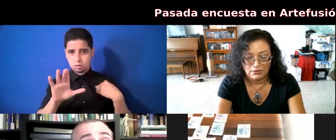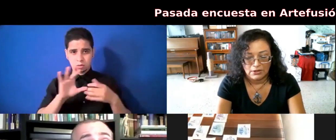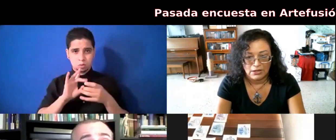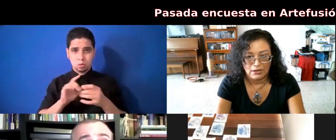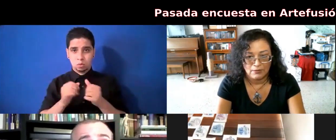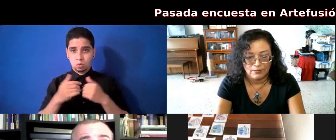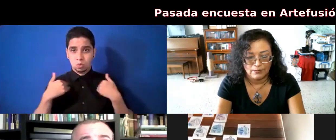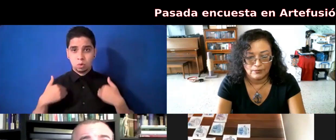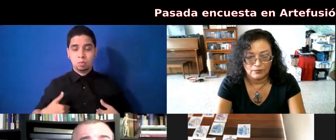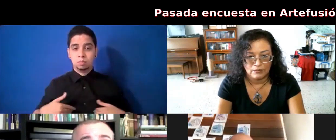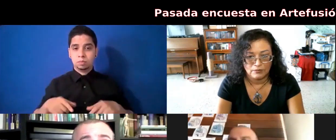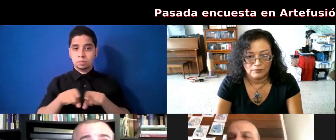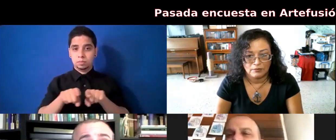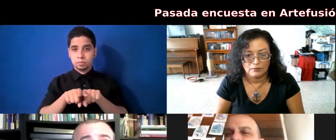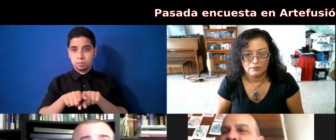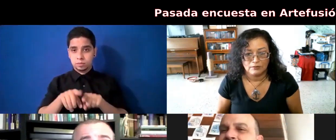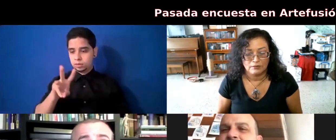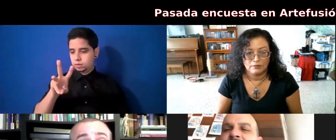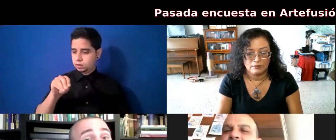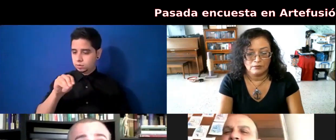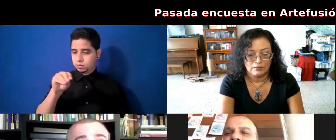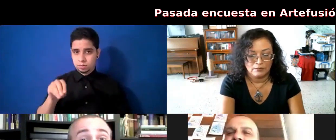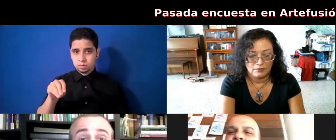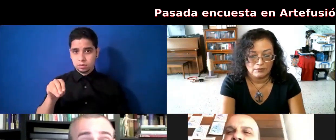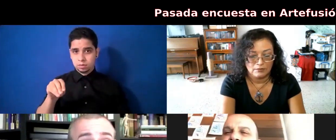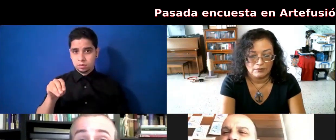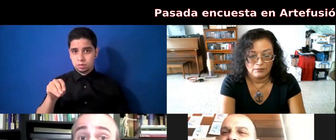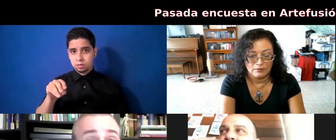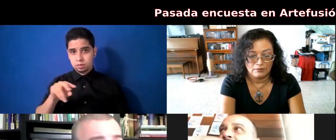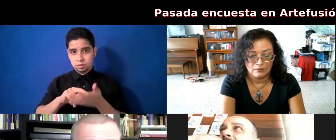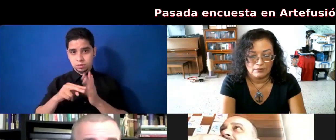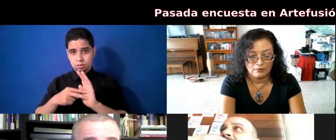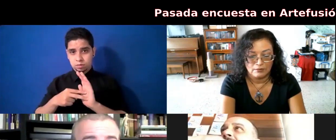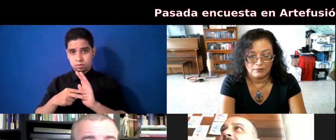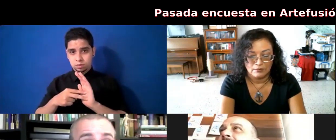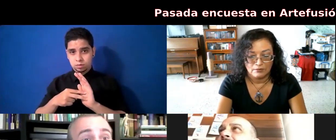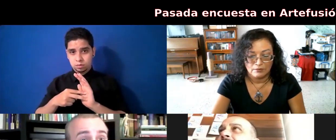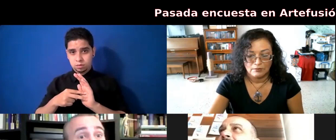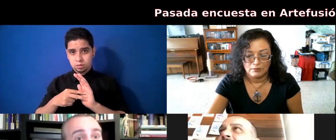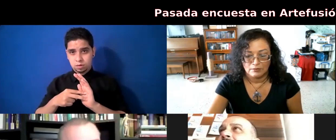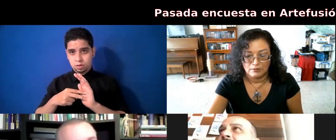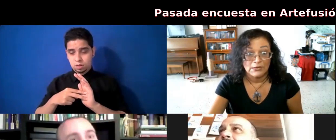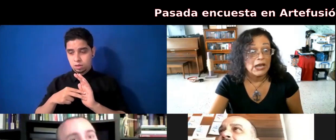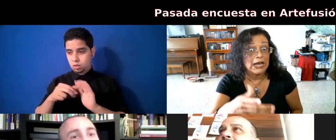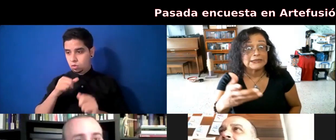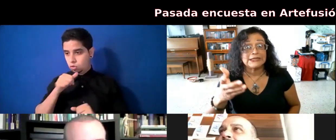60% que no está de acuerdo con que sea obligatoria no implica que este 60% no sea vacunado. Porque uno puede haberse vacunado